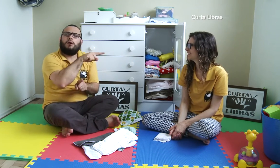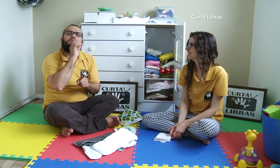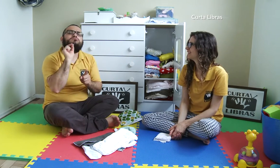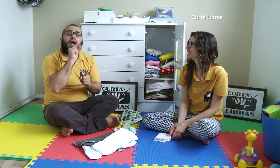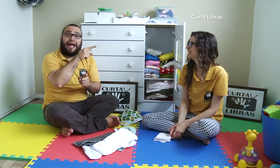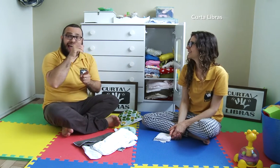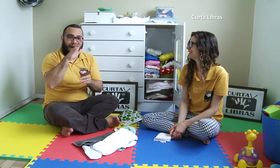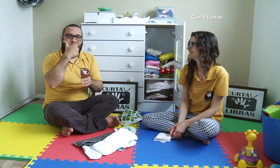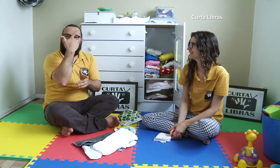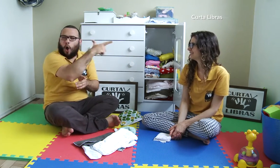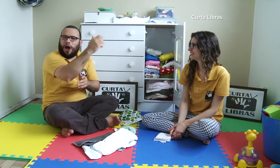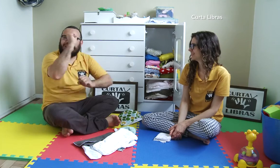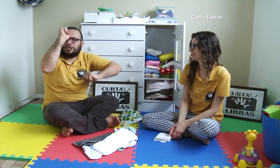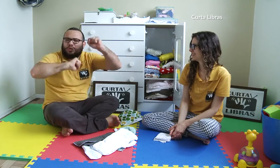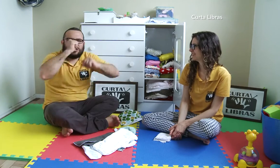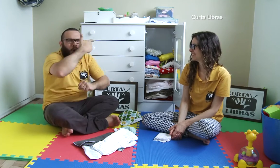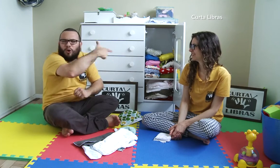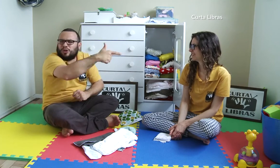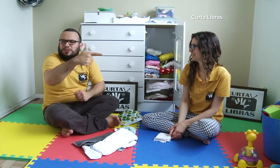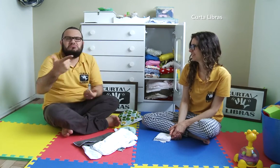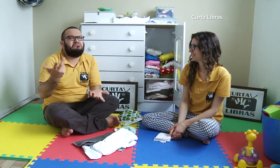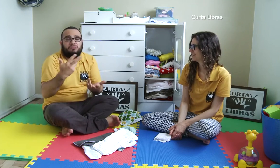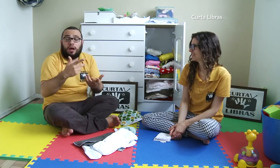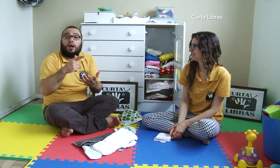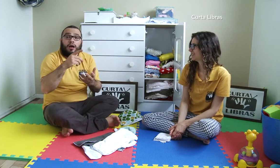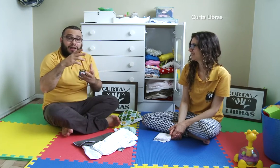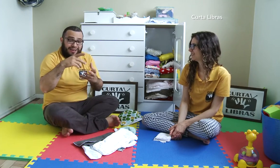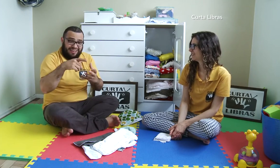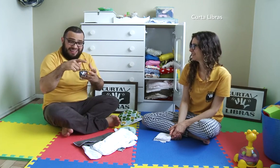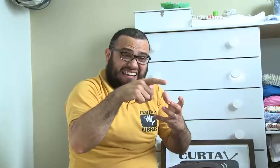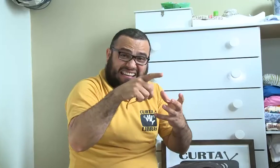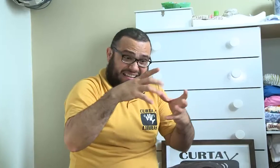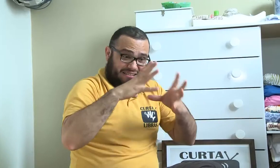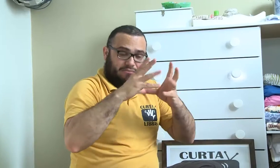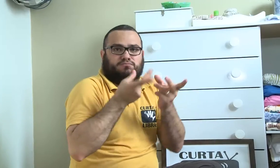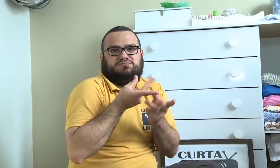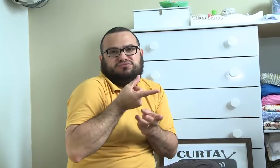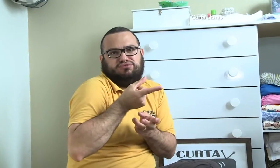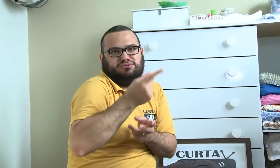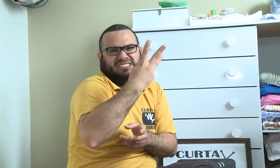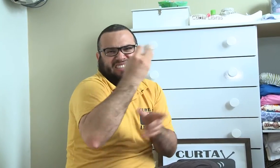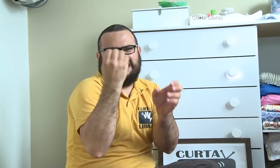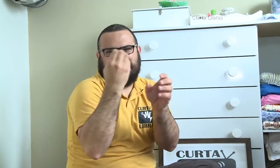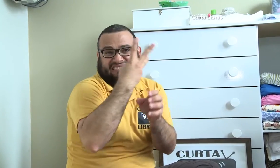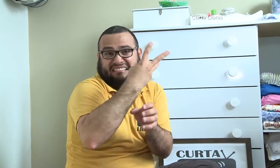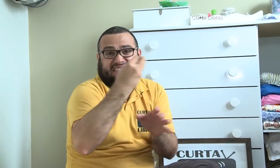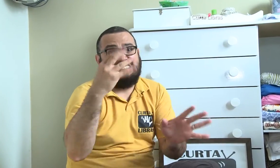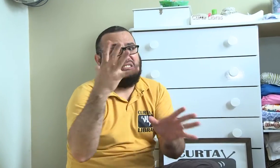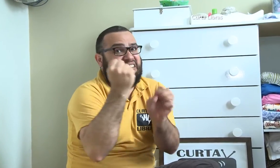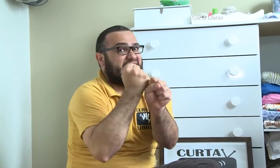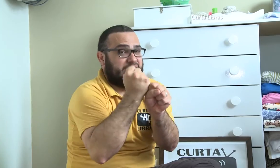Porque enquanto fraldas de outras marcas demoram 300 anos para se decompor,